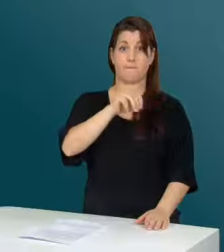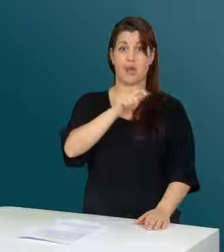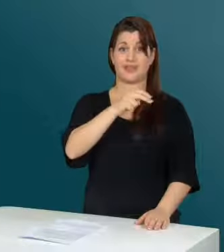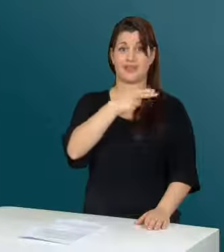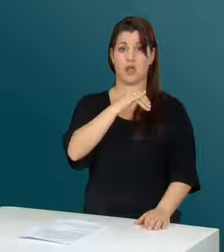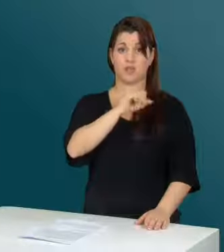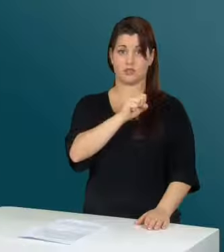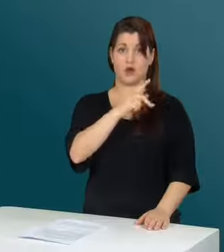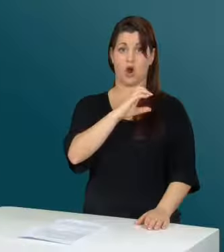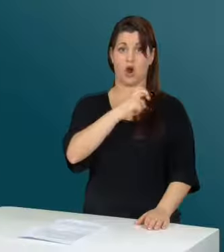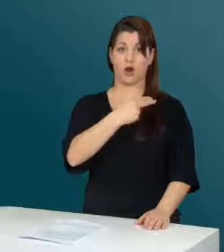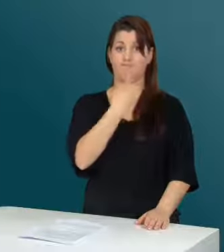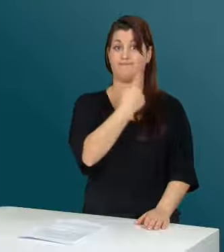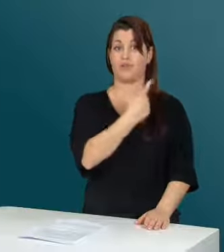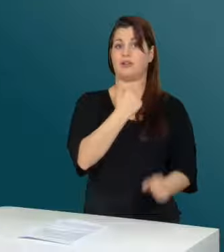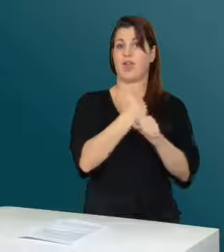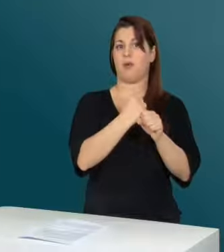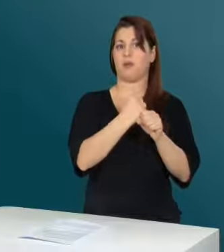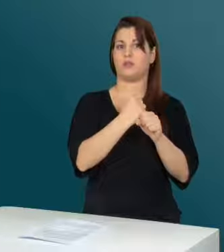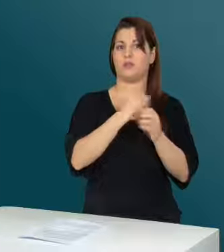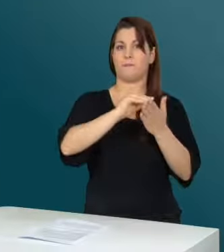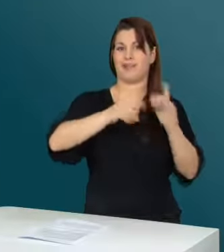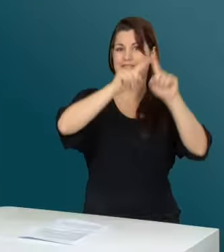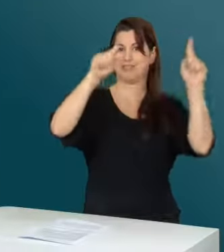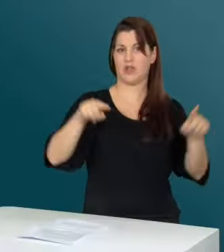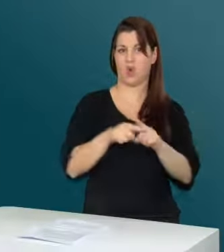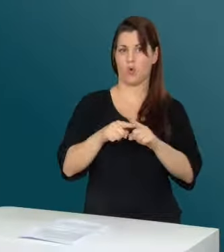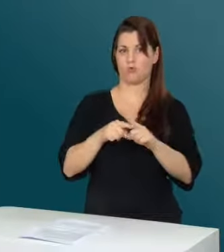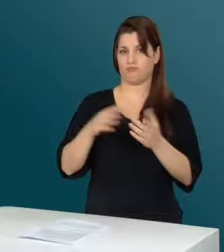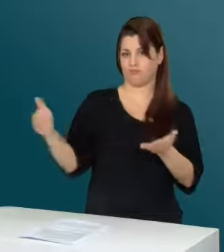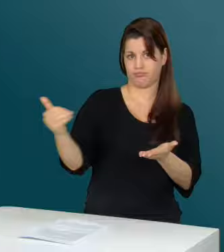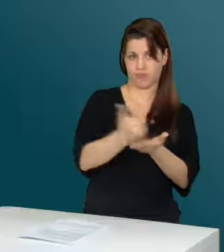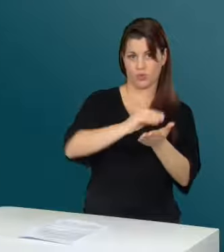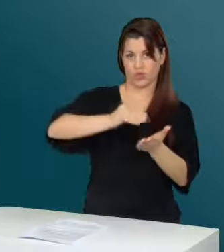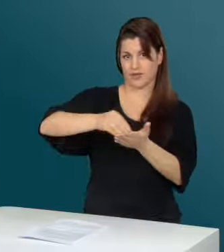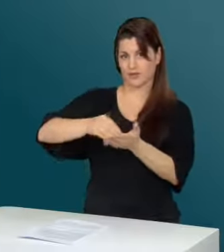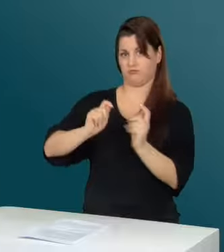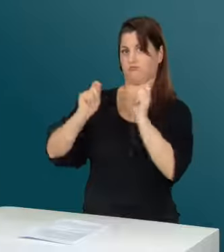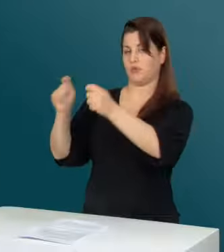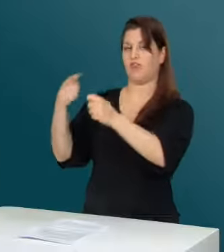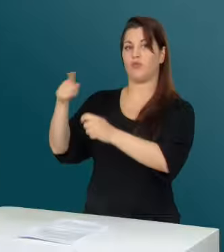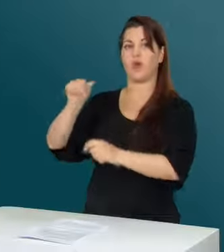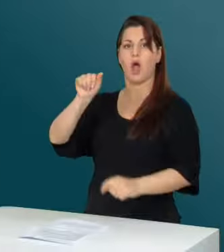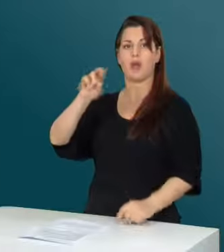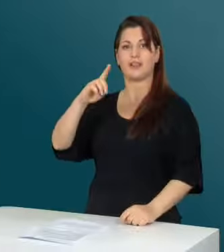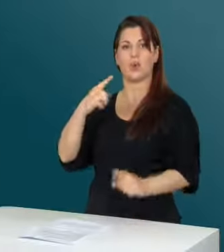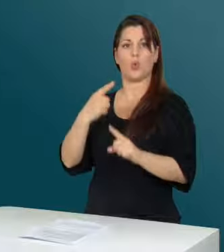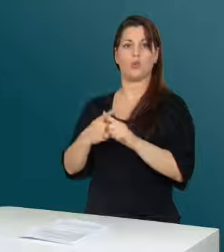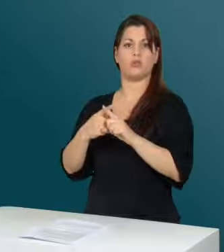diese Stelle besetzen könnten. Matthias Koch lancierte deshalb eine Petition und sammelte Unterschriften zu Handeln der ARD